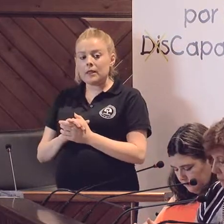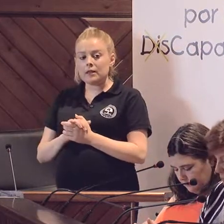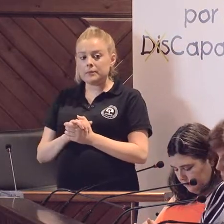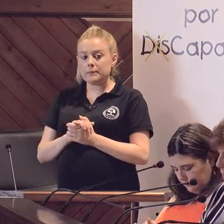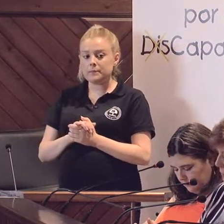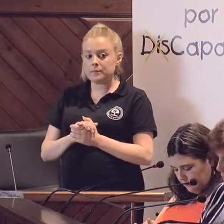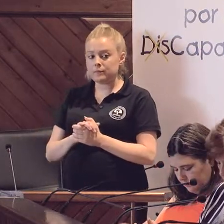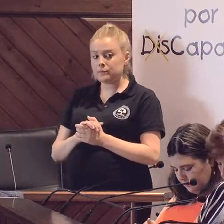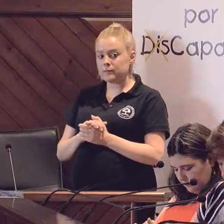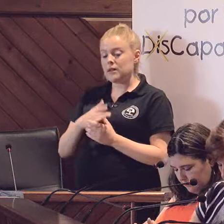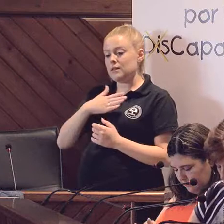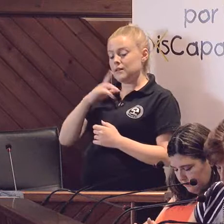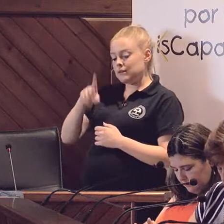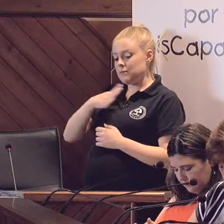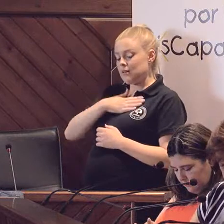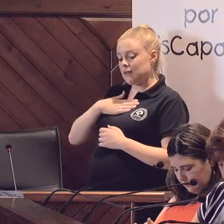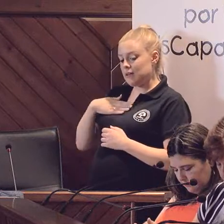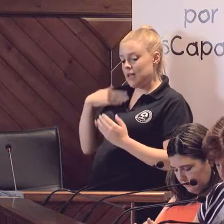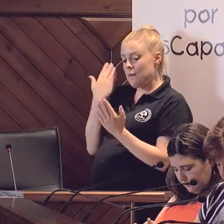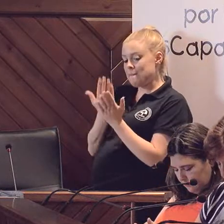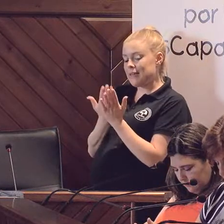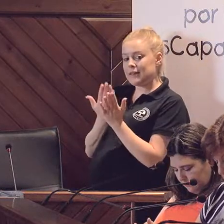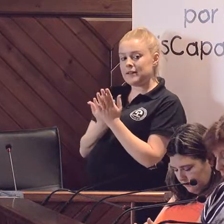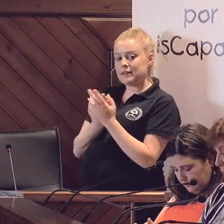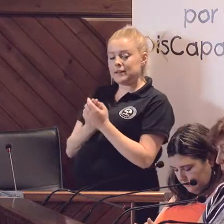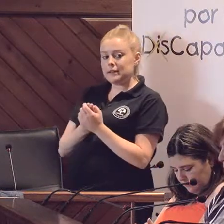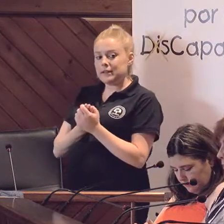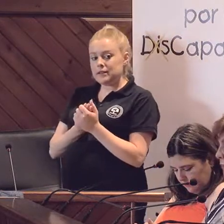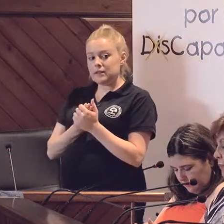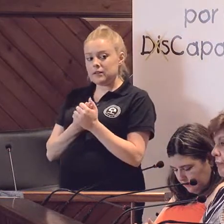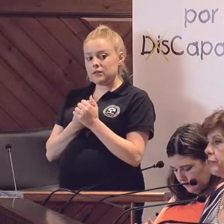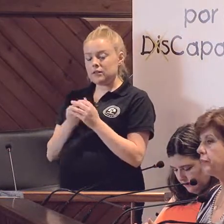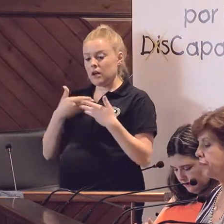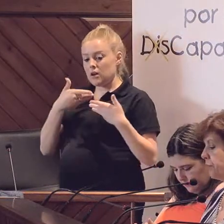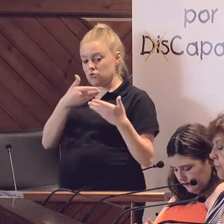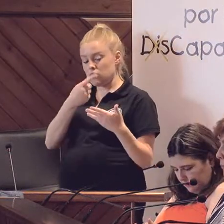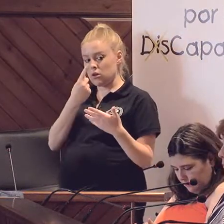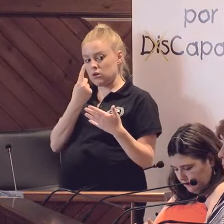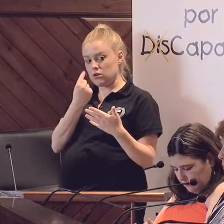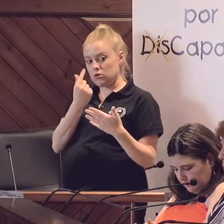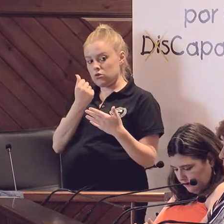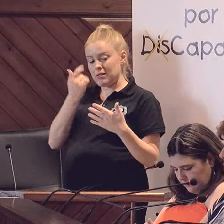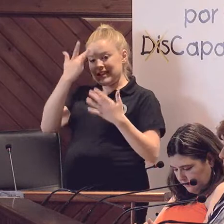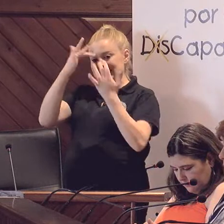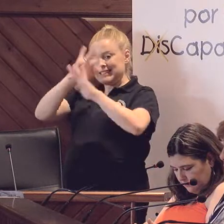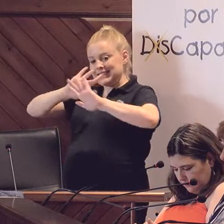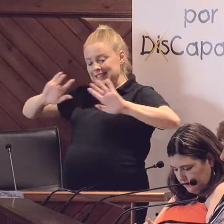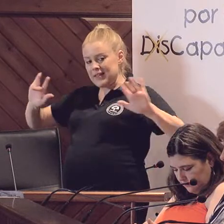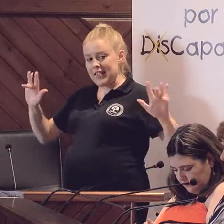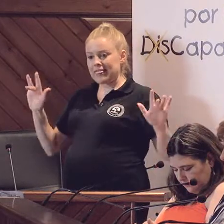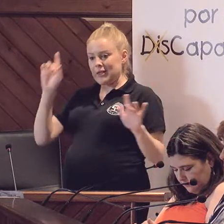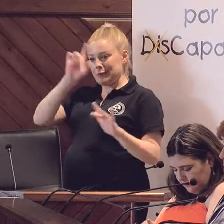Quería también pedir, tanto como ayuda económica, como sensibilización de las personas,